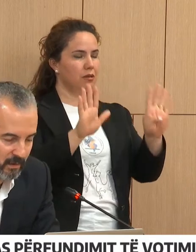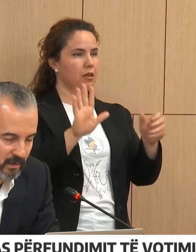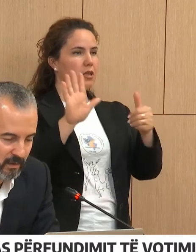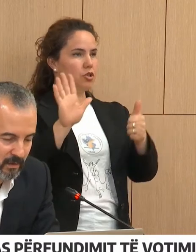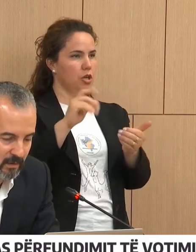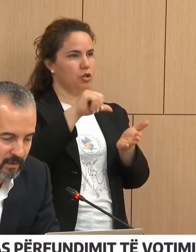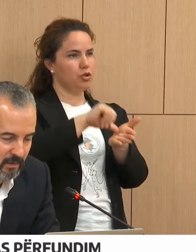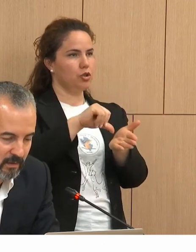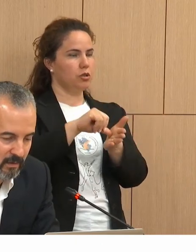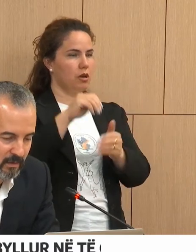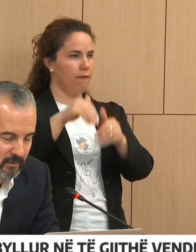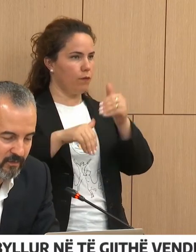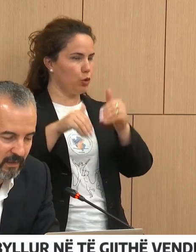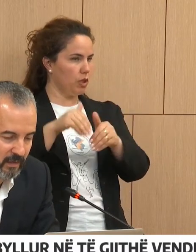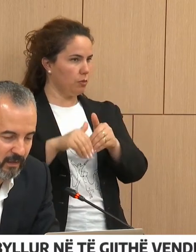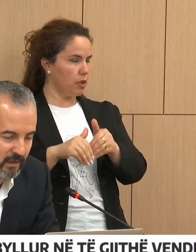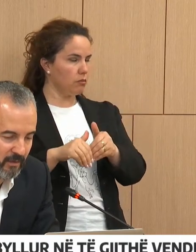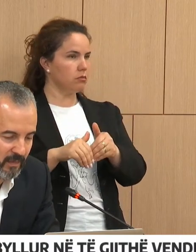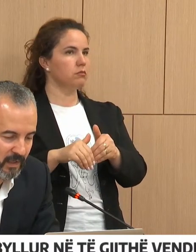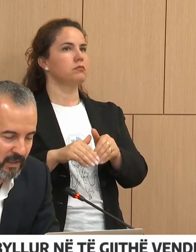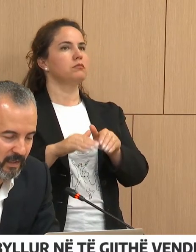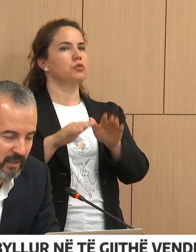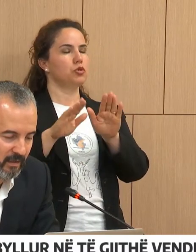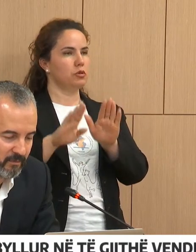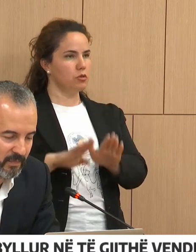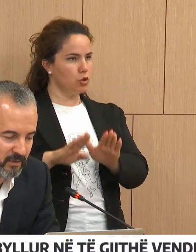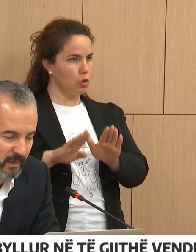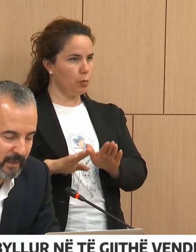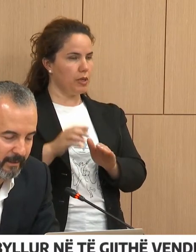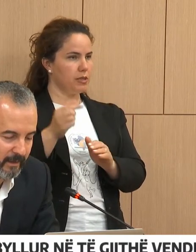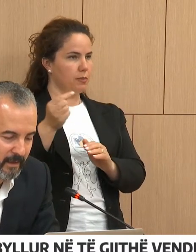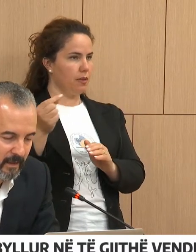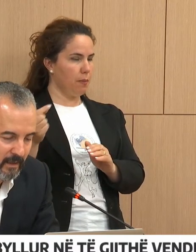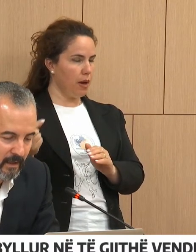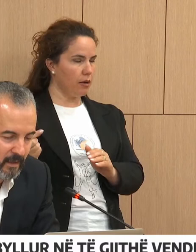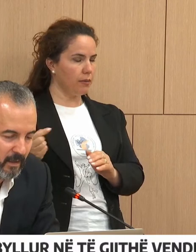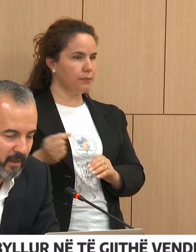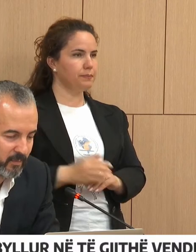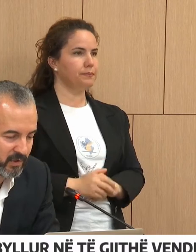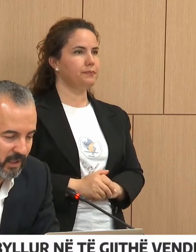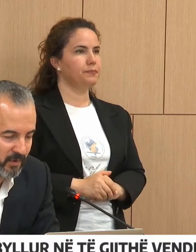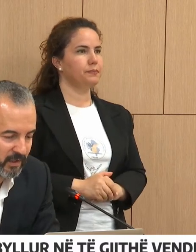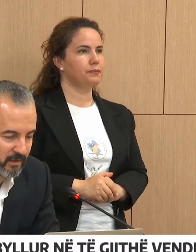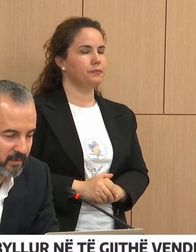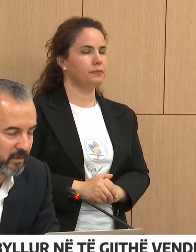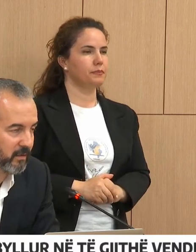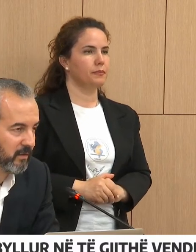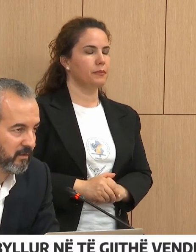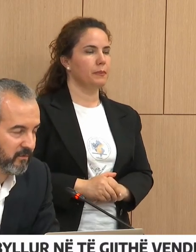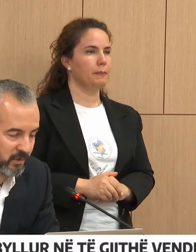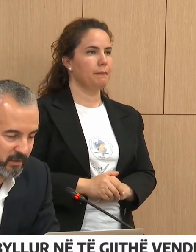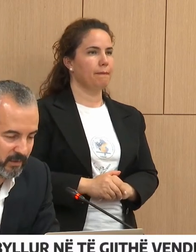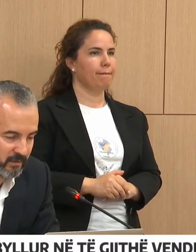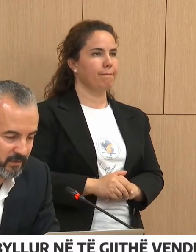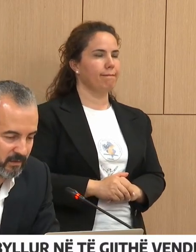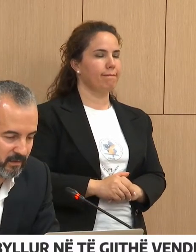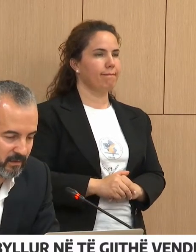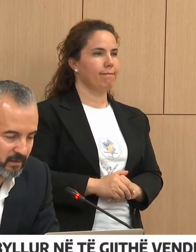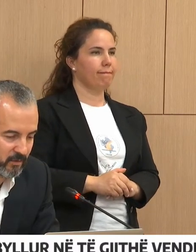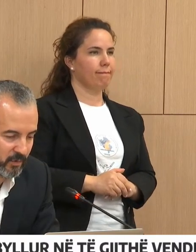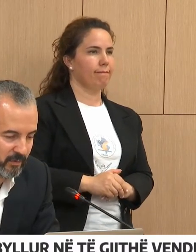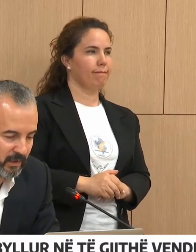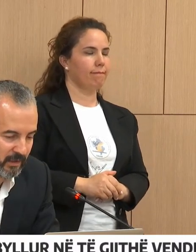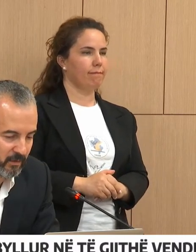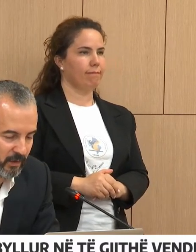final në lidhe me pjesë marjen. Përsa i përket votimit